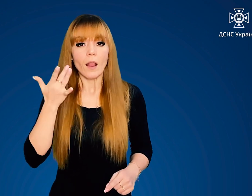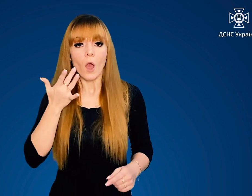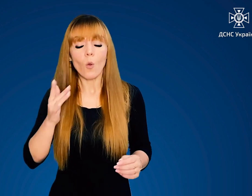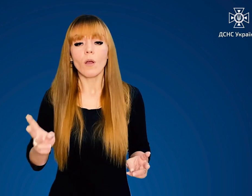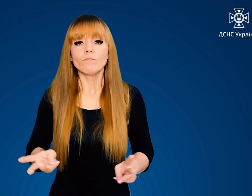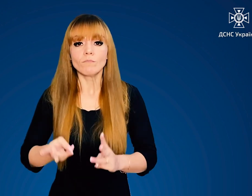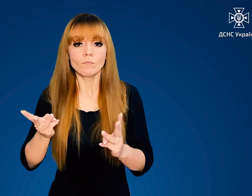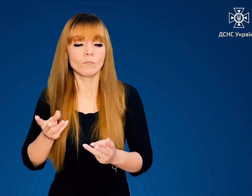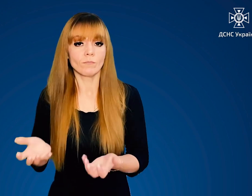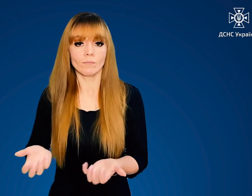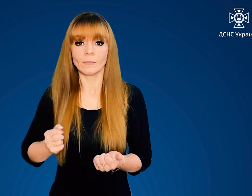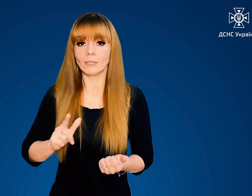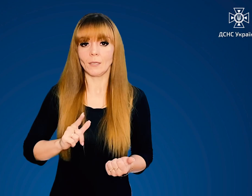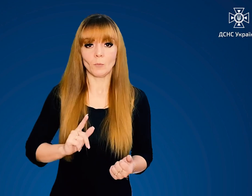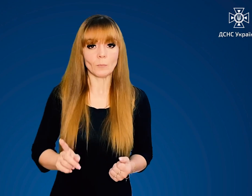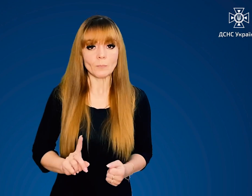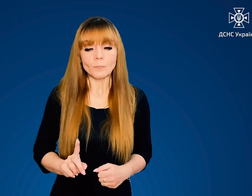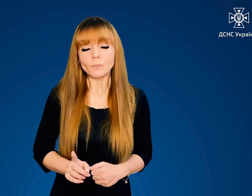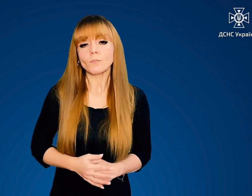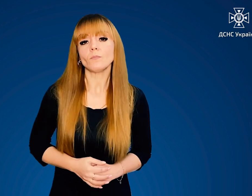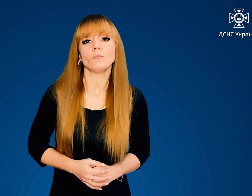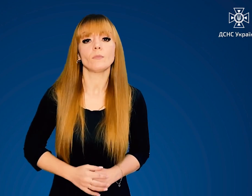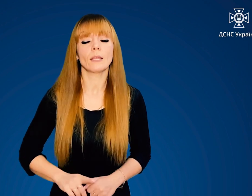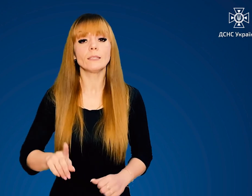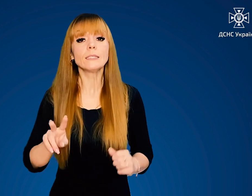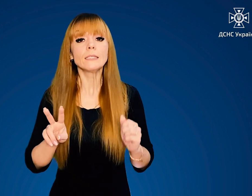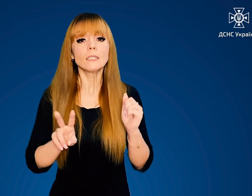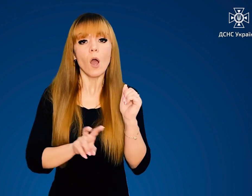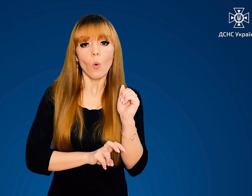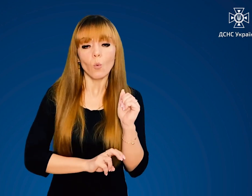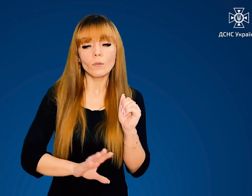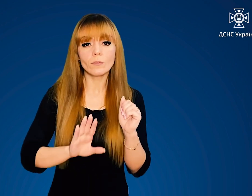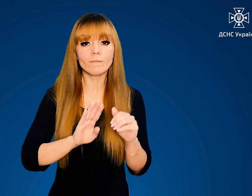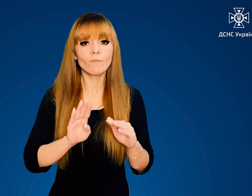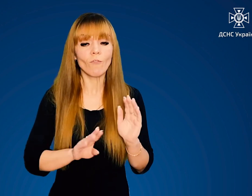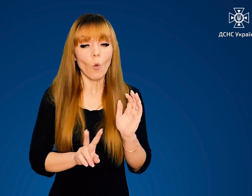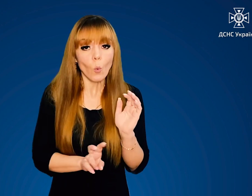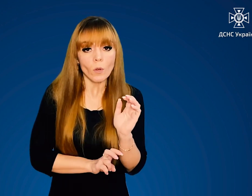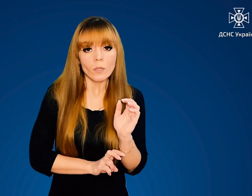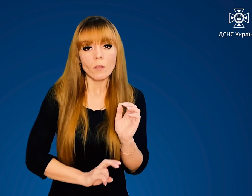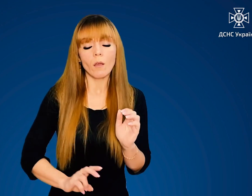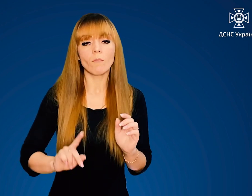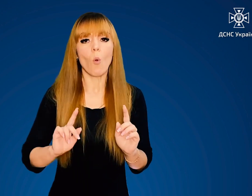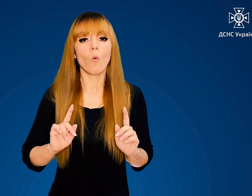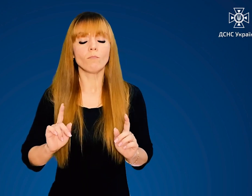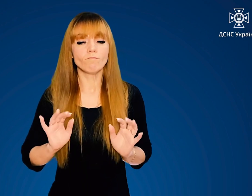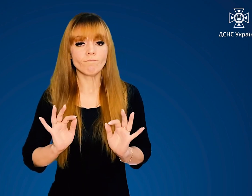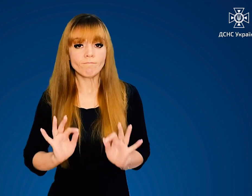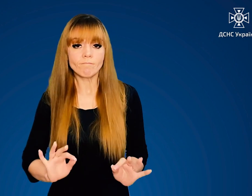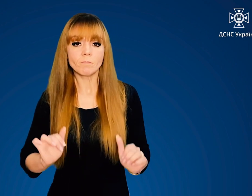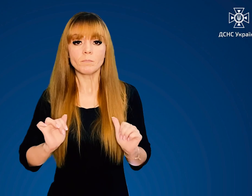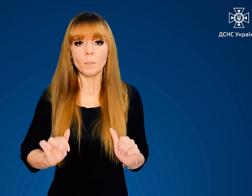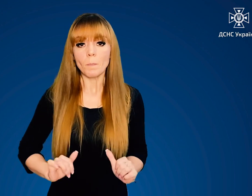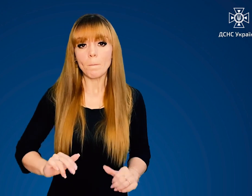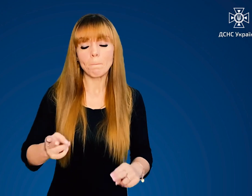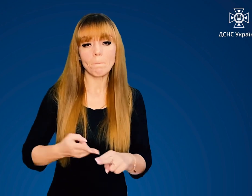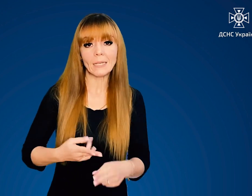і легкозаймисті речовини. Заходьте до укриття організовано, без паніки.